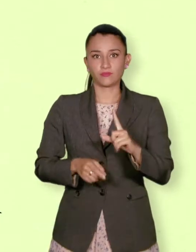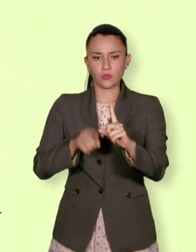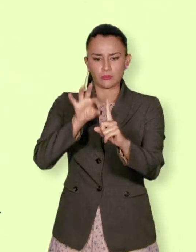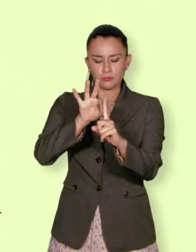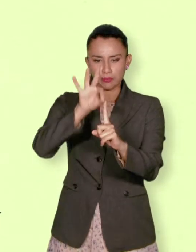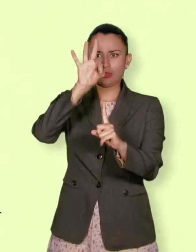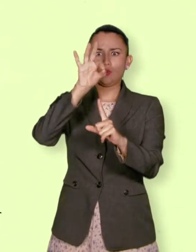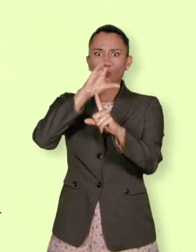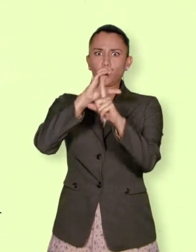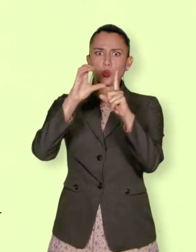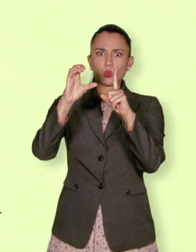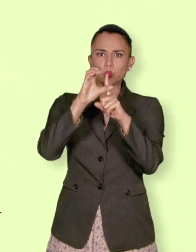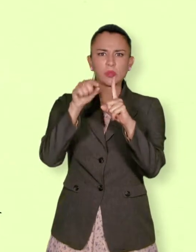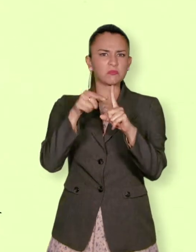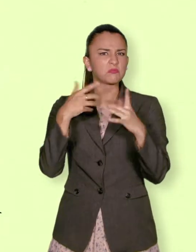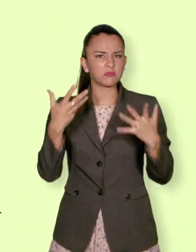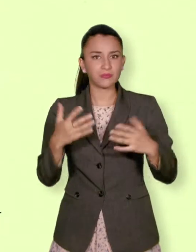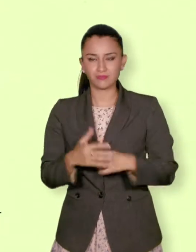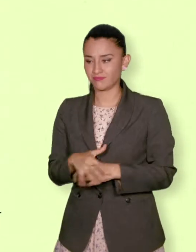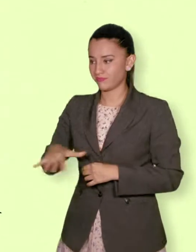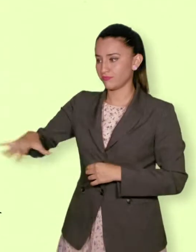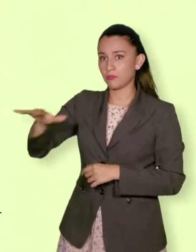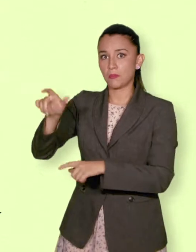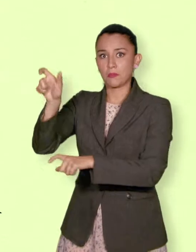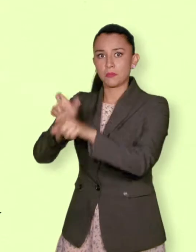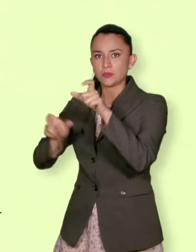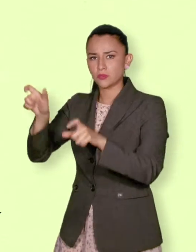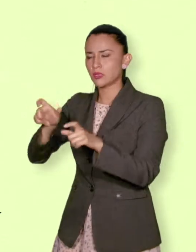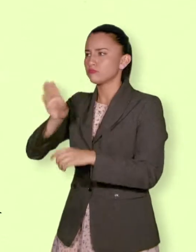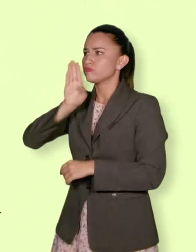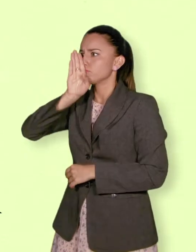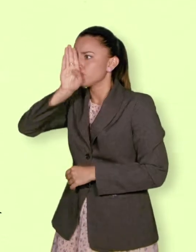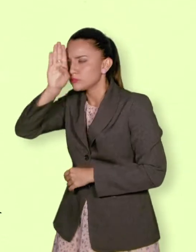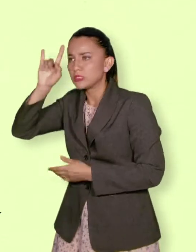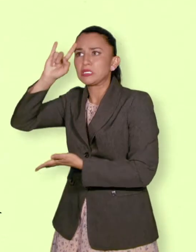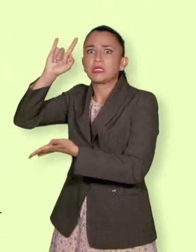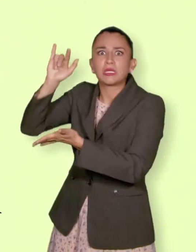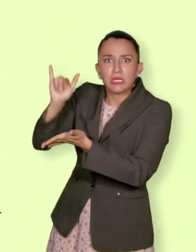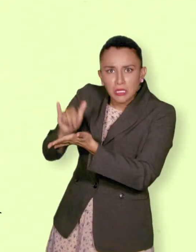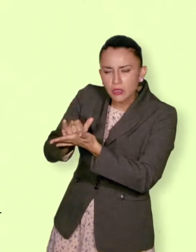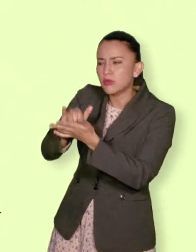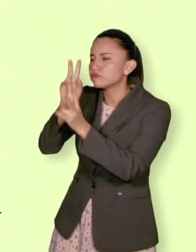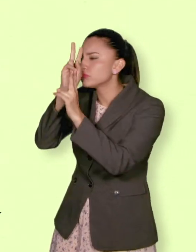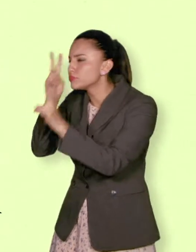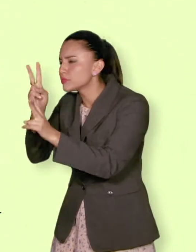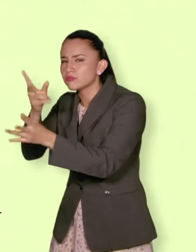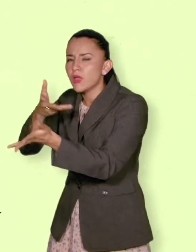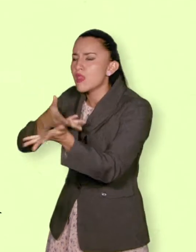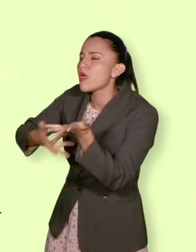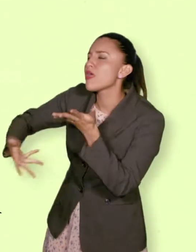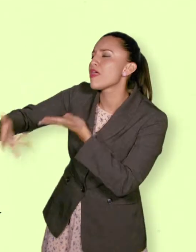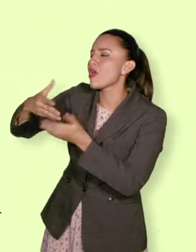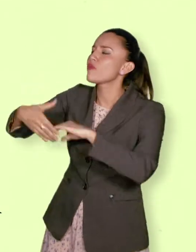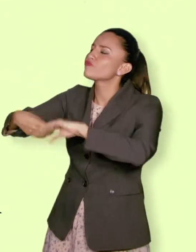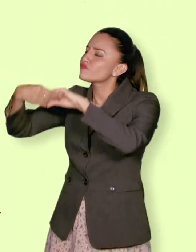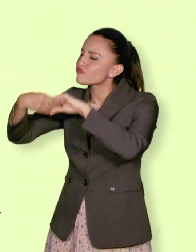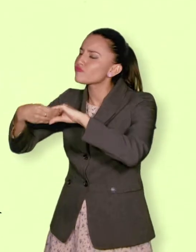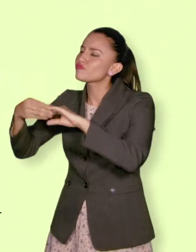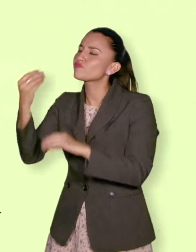Cultura es el conjunto de creencias, formas de relacionarnos, comunicarnos y de tratar al otro. También es cultura la